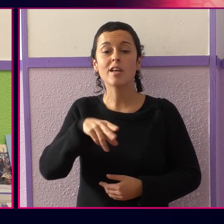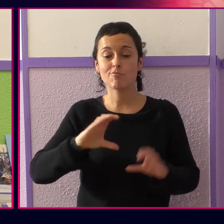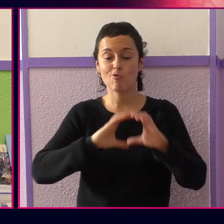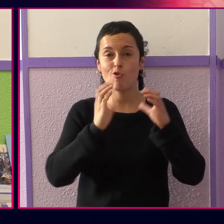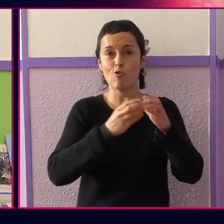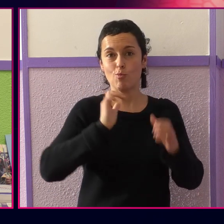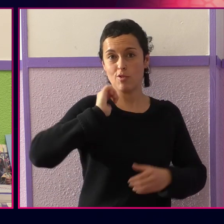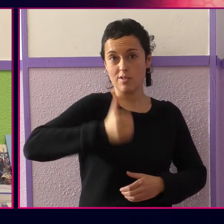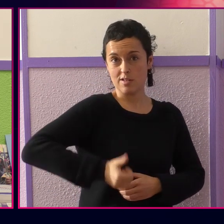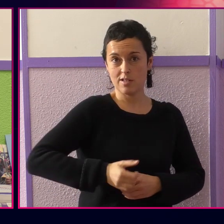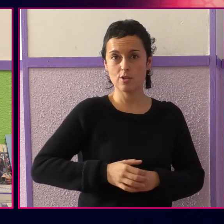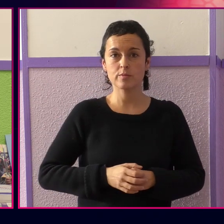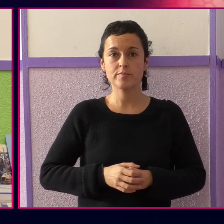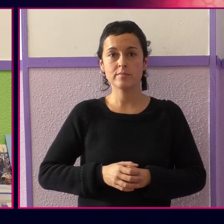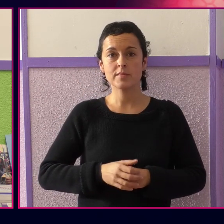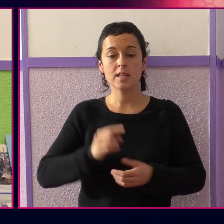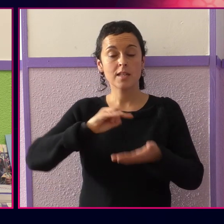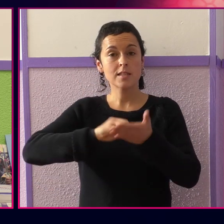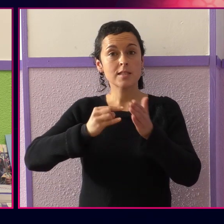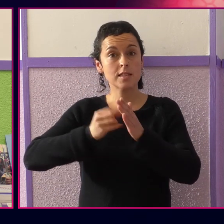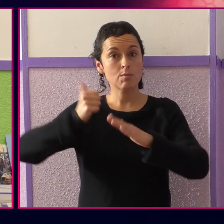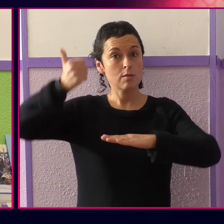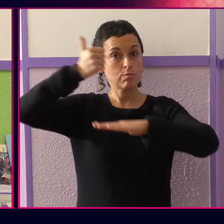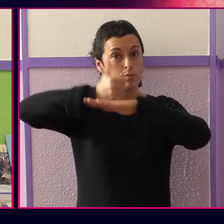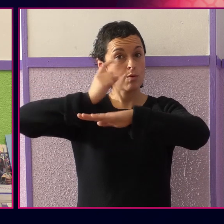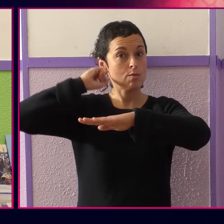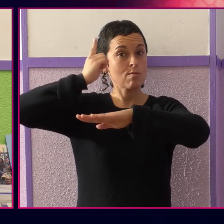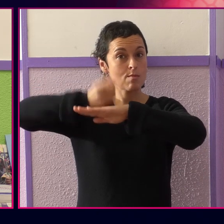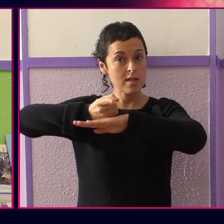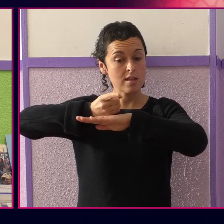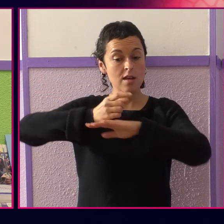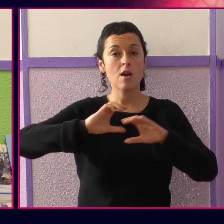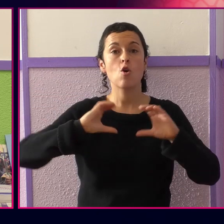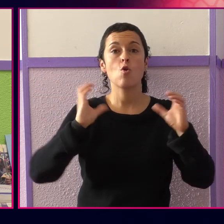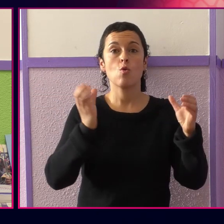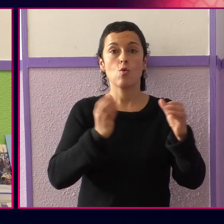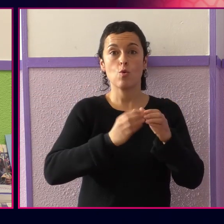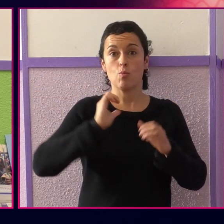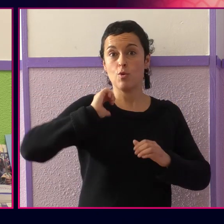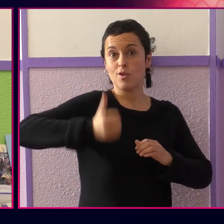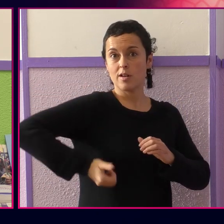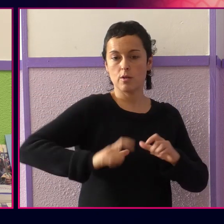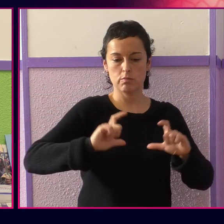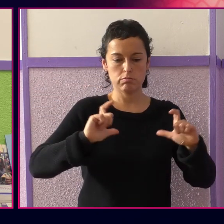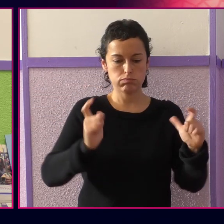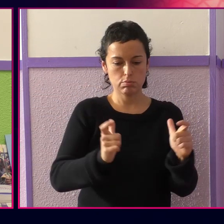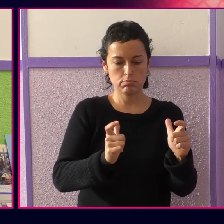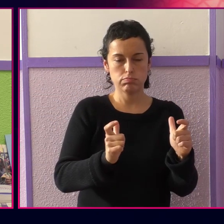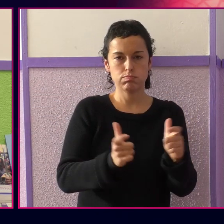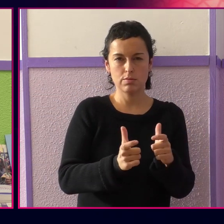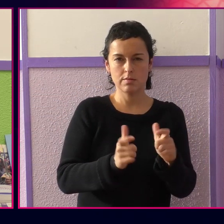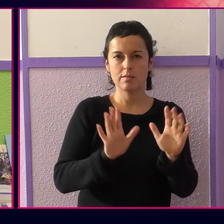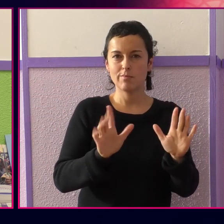gutxiangoaren txat dela. Egun ez egun gutxiago diren orientxat. Ezberdin tasun